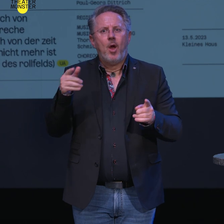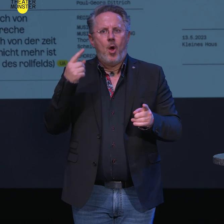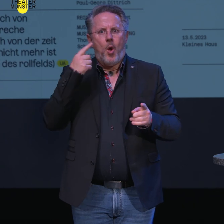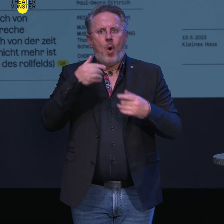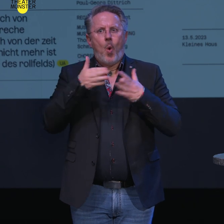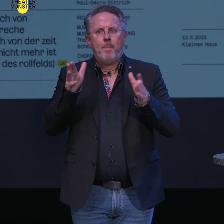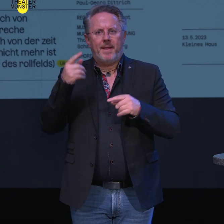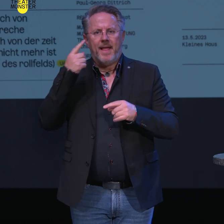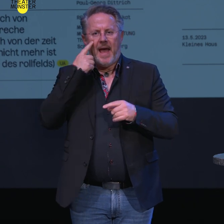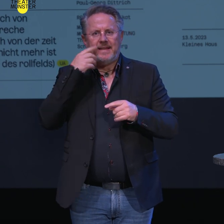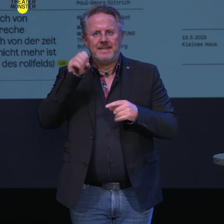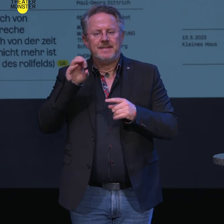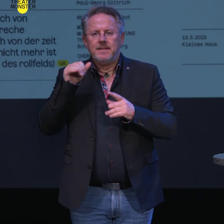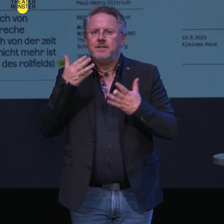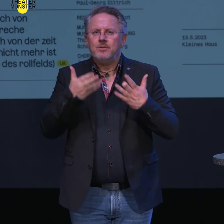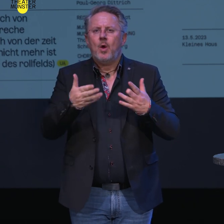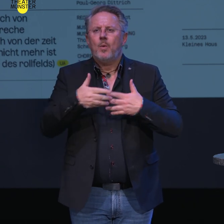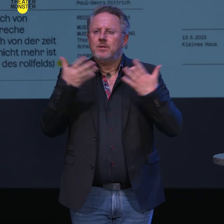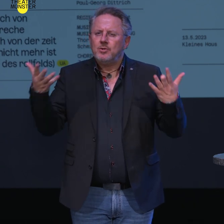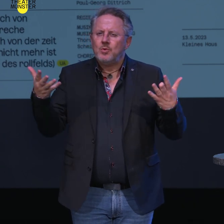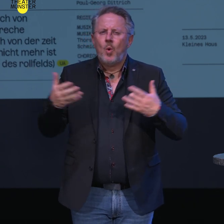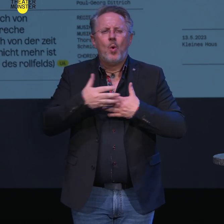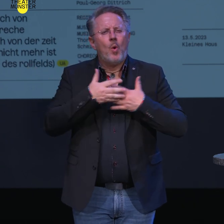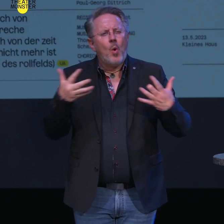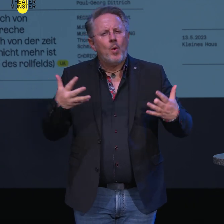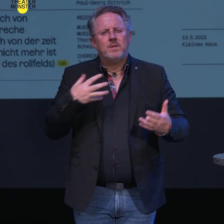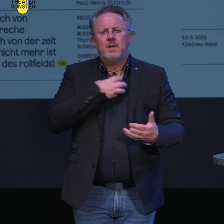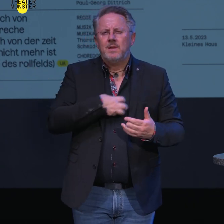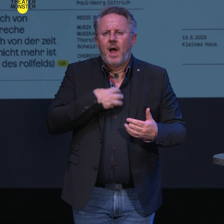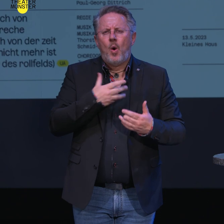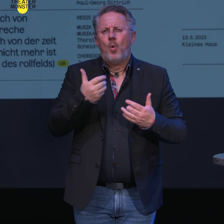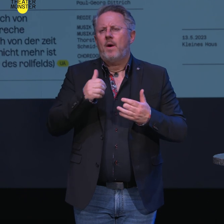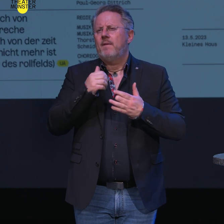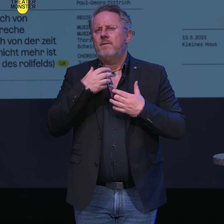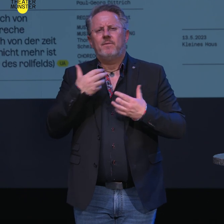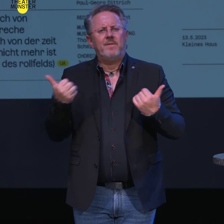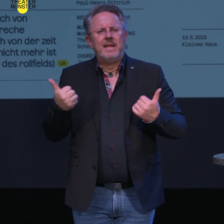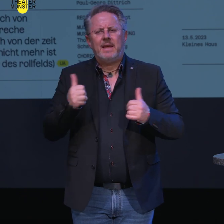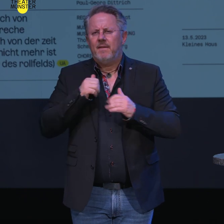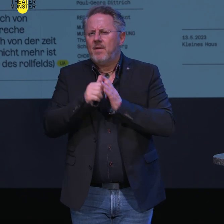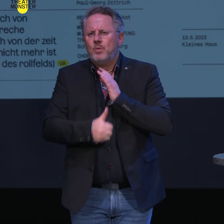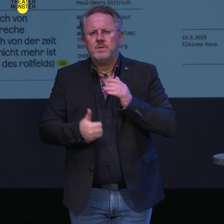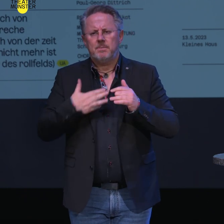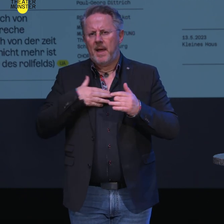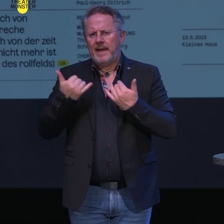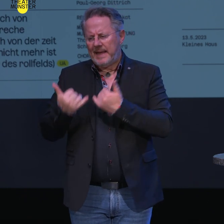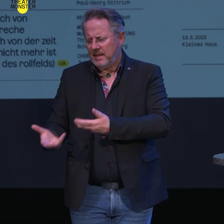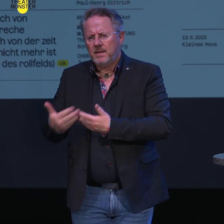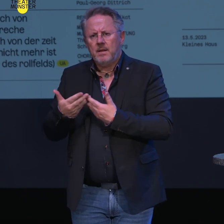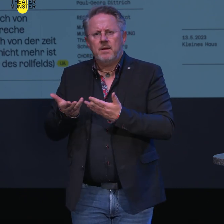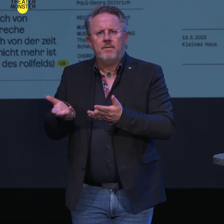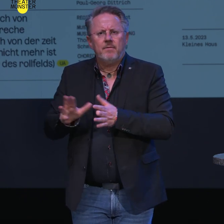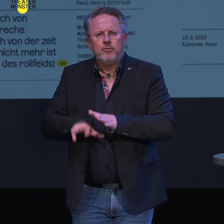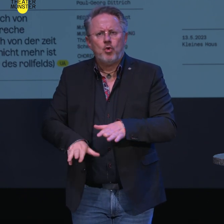ab. Sie stellt die Frage, was passiert mit Menschen in großer Trauer? Wie erlebt man den Verlust geliebter Angehöriger, gar des eigenen Kindes? Die